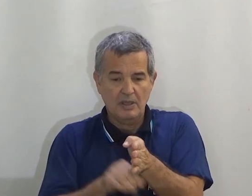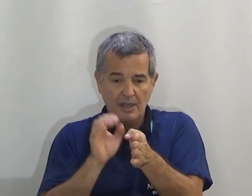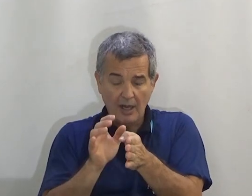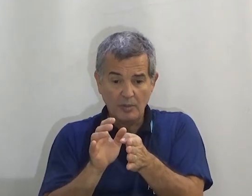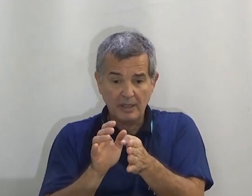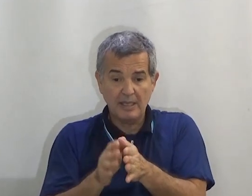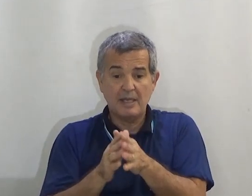Calma que este